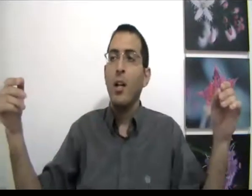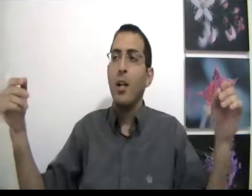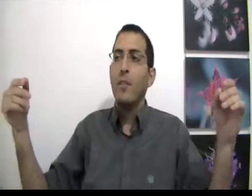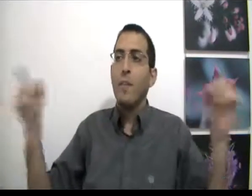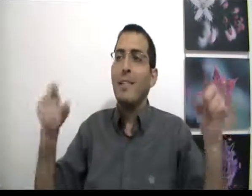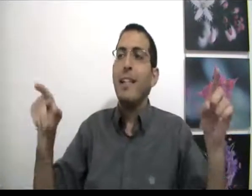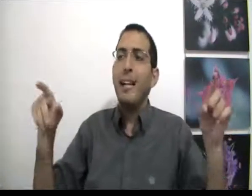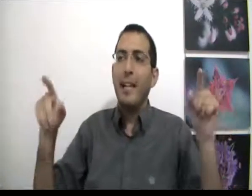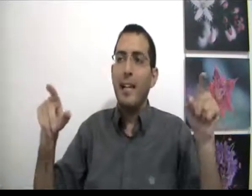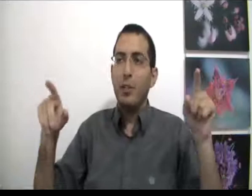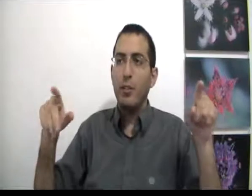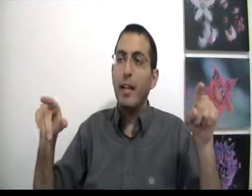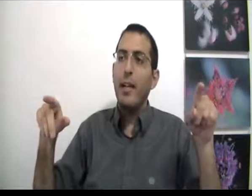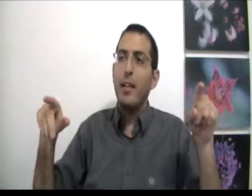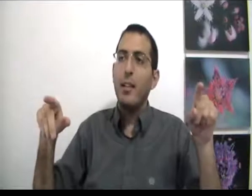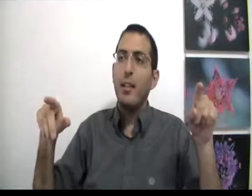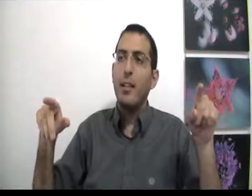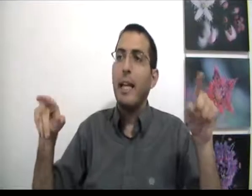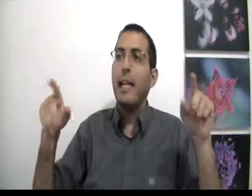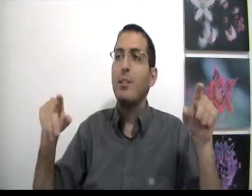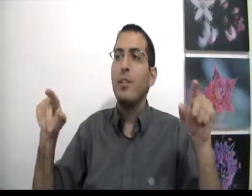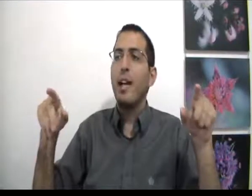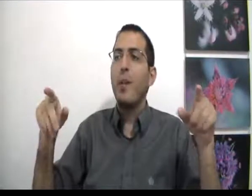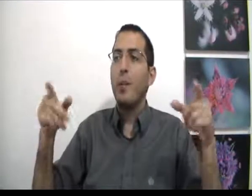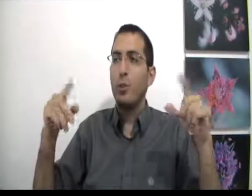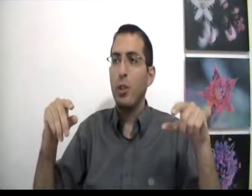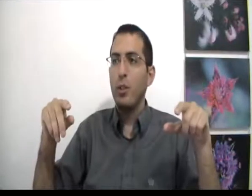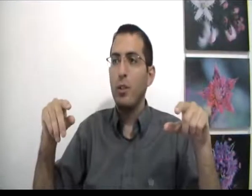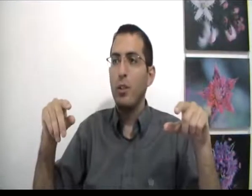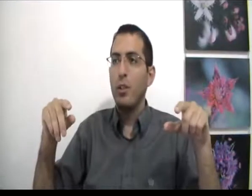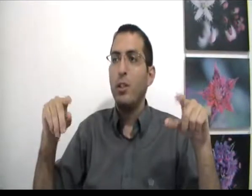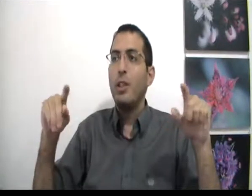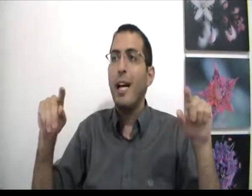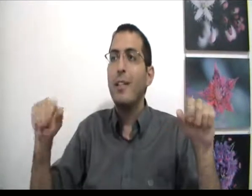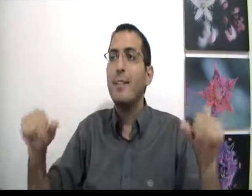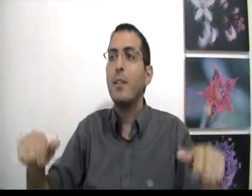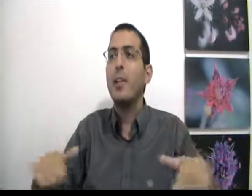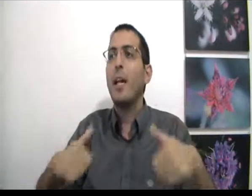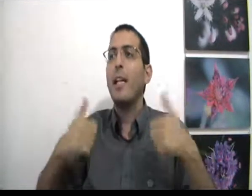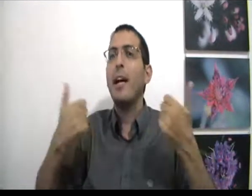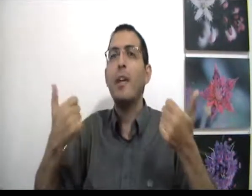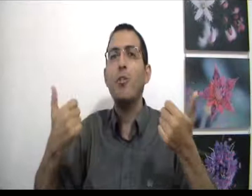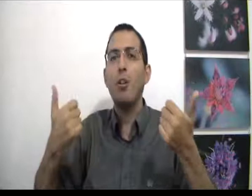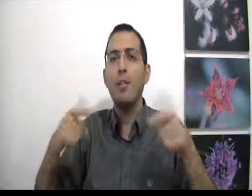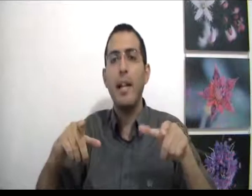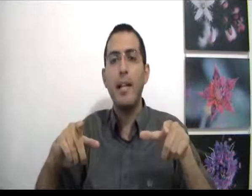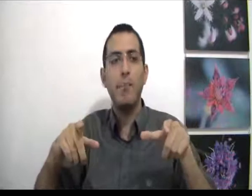ומה זה נקרא להגיע לסוף הדרך? להגיע לסוף הדרך פירושו שהרצון שלך להרגיש טוב ייעלם